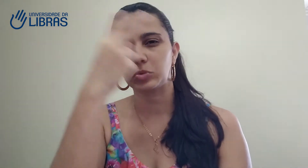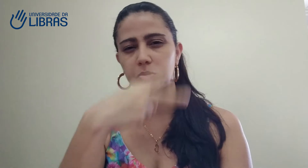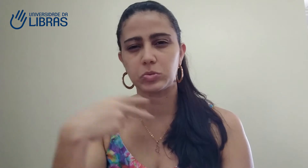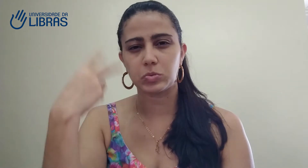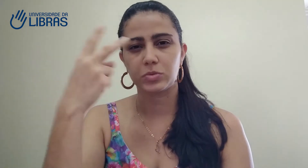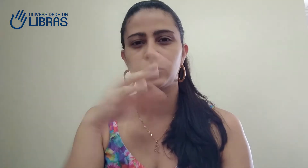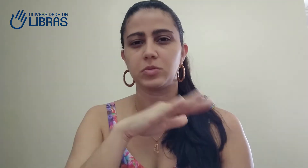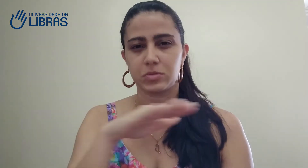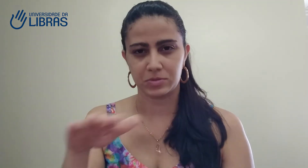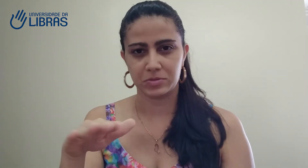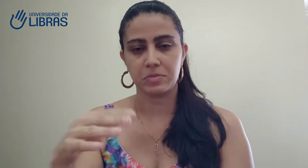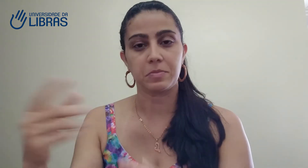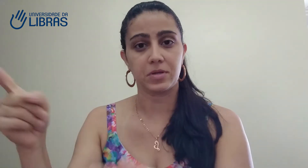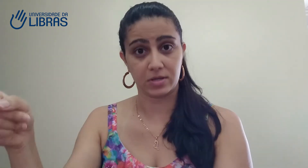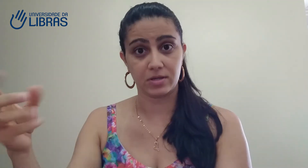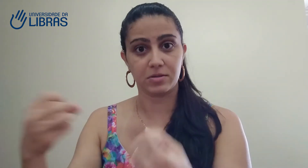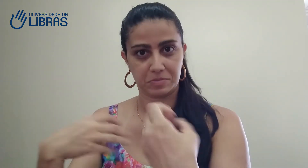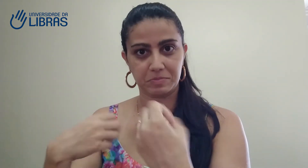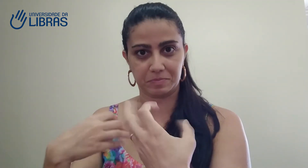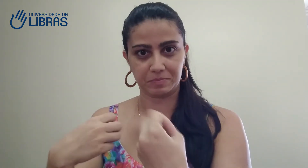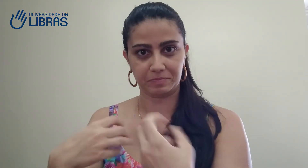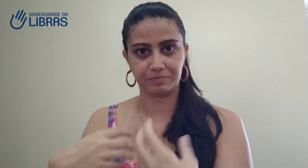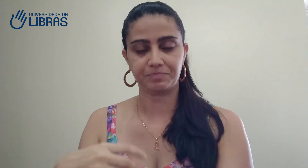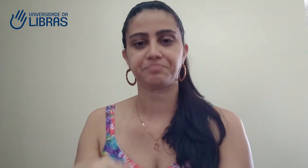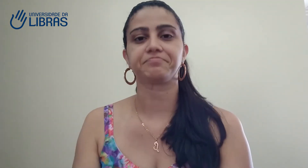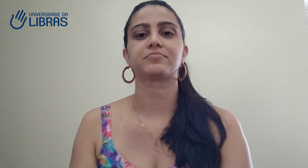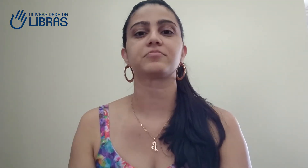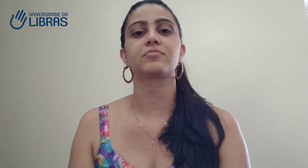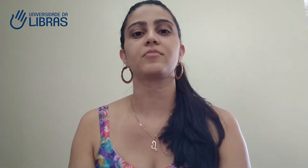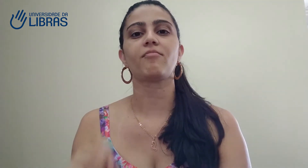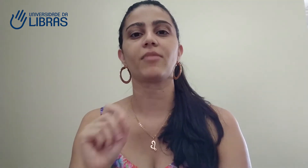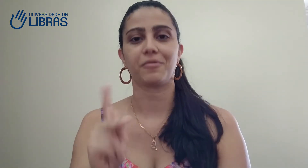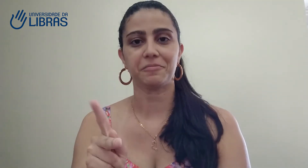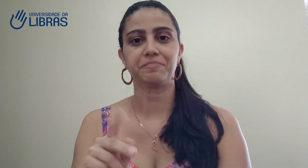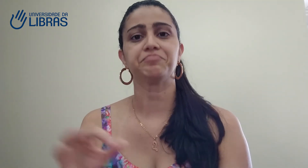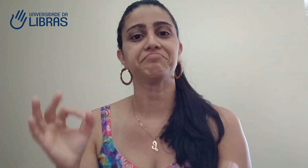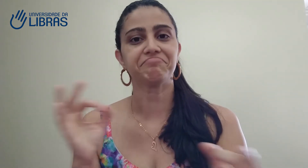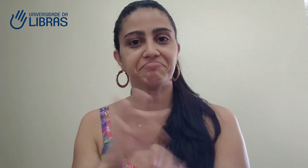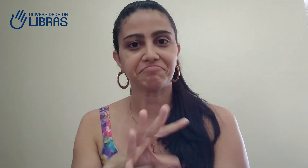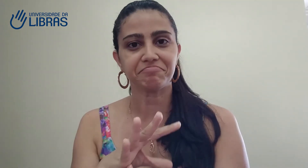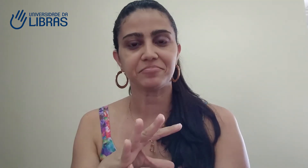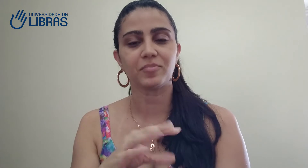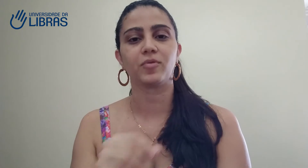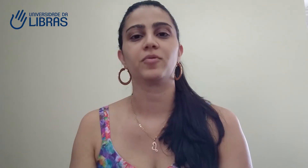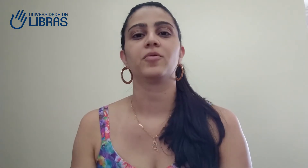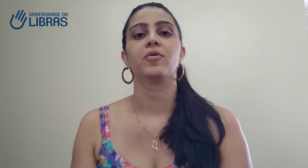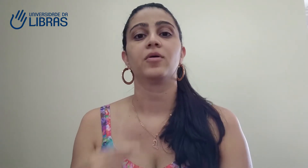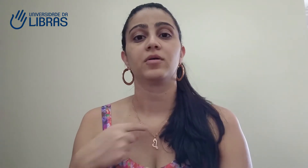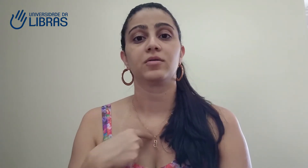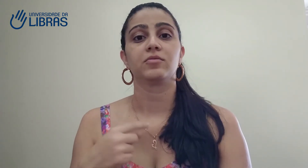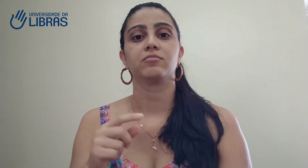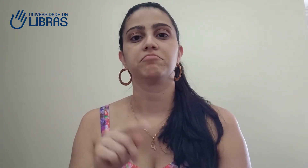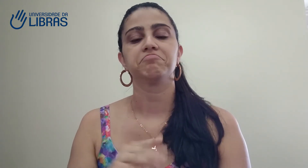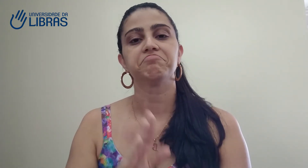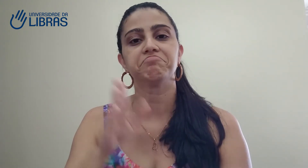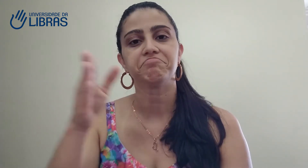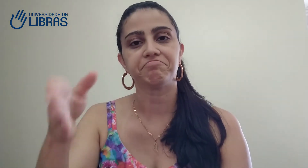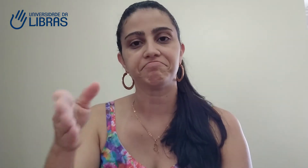quando foi depois, ele topou, nós sentamos, ele começou a me ensinar, passamos mais ou menos umas duas horas, duas horas e meia. Quando